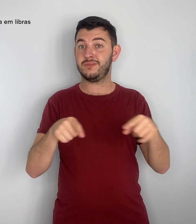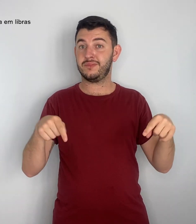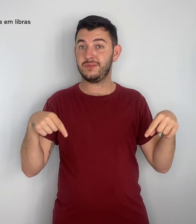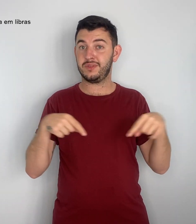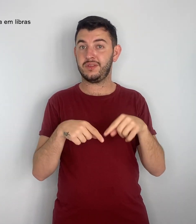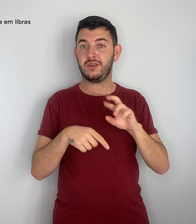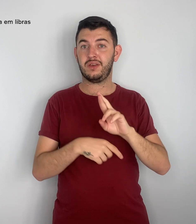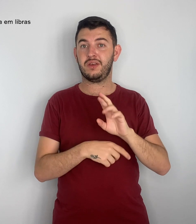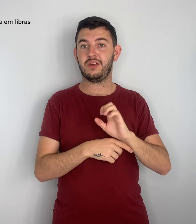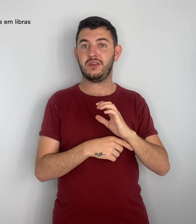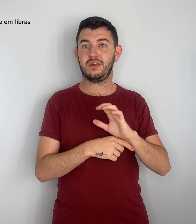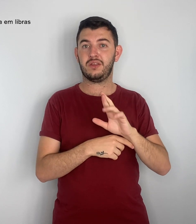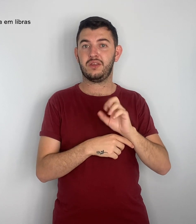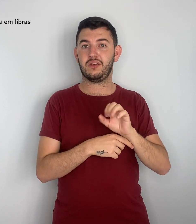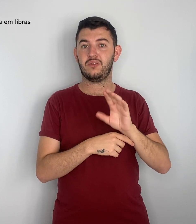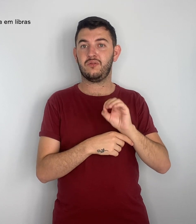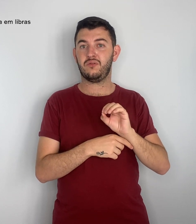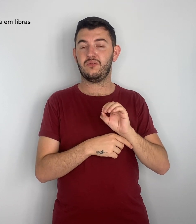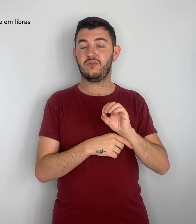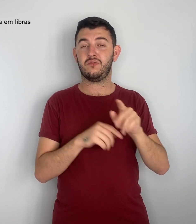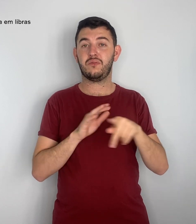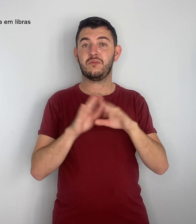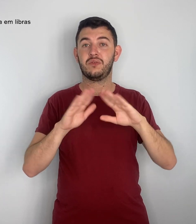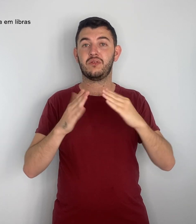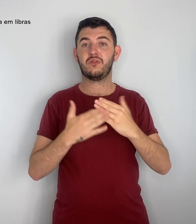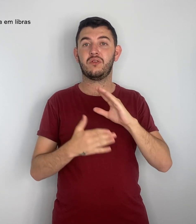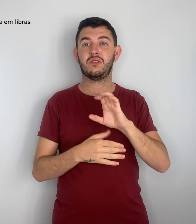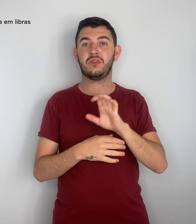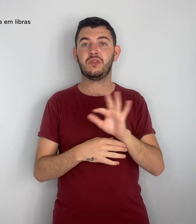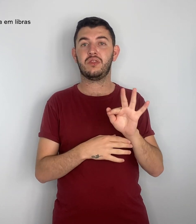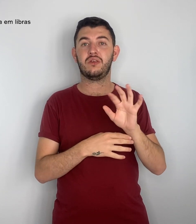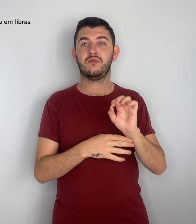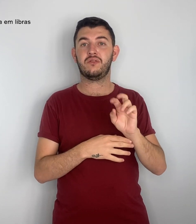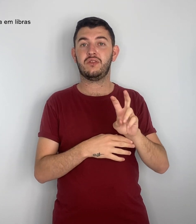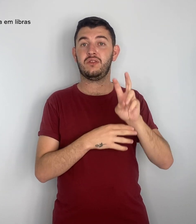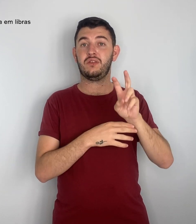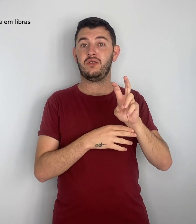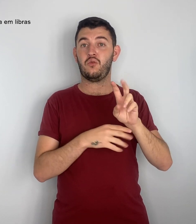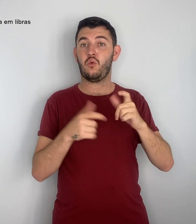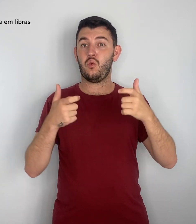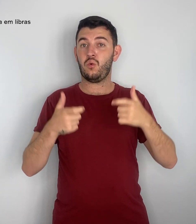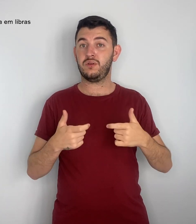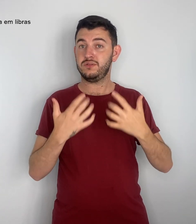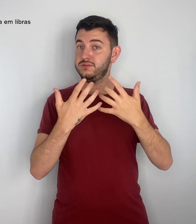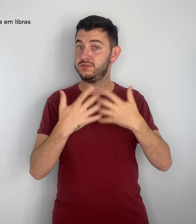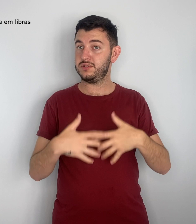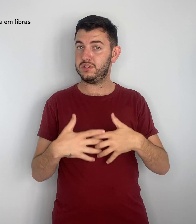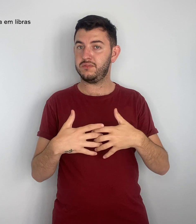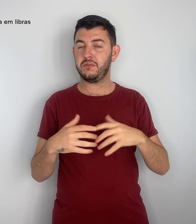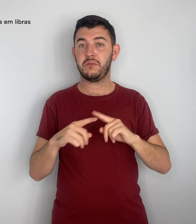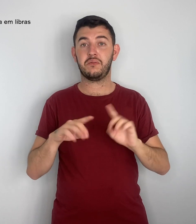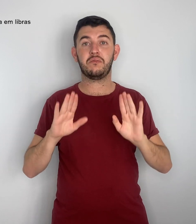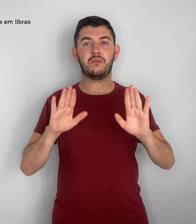do CEF 5 do Gama. No caso de adolescentes do ensino médio ou